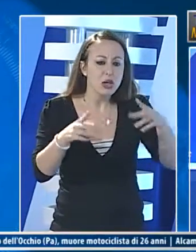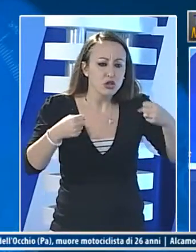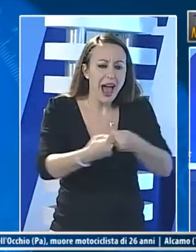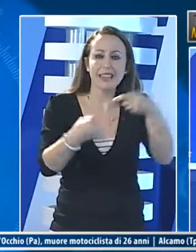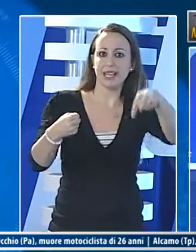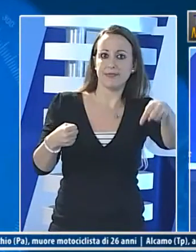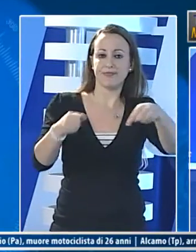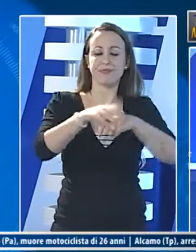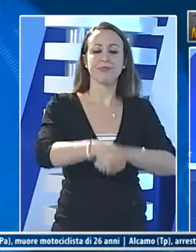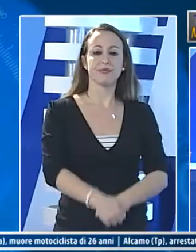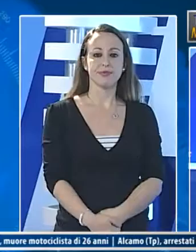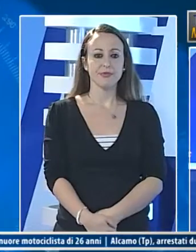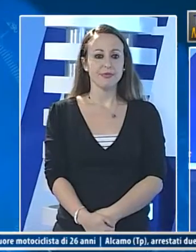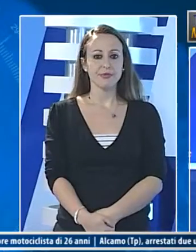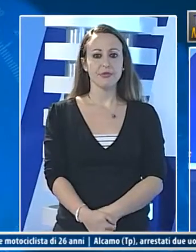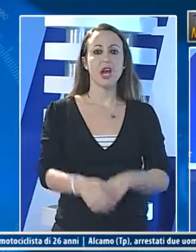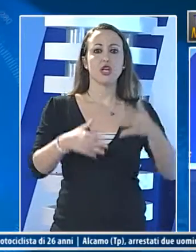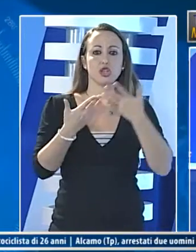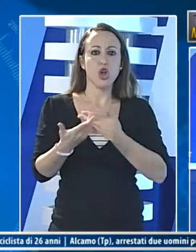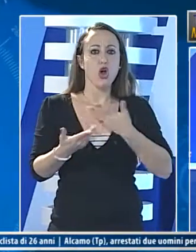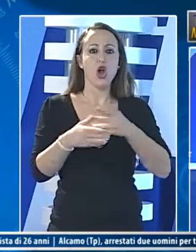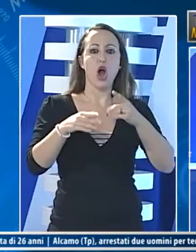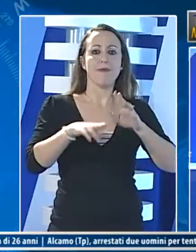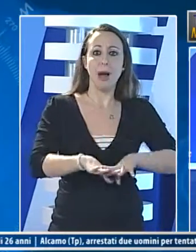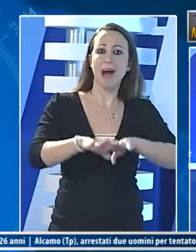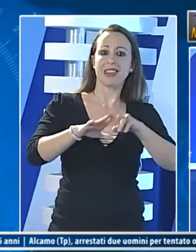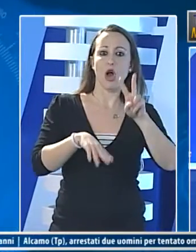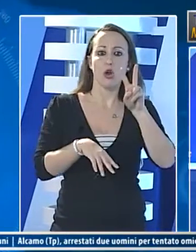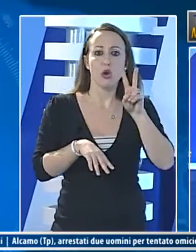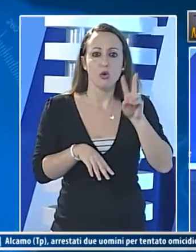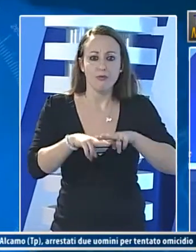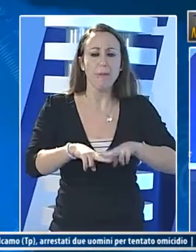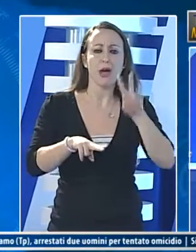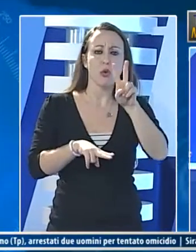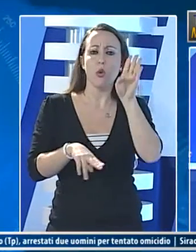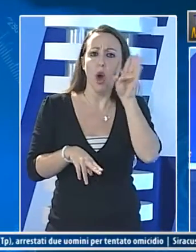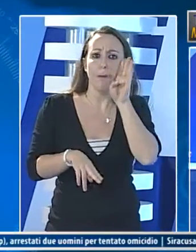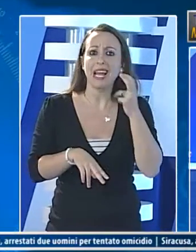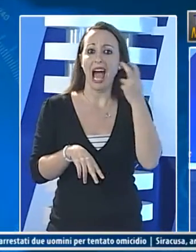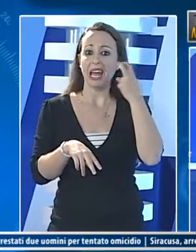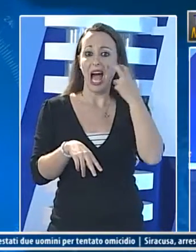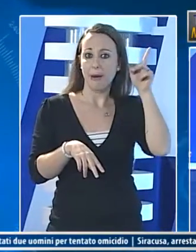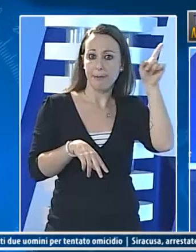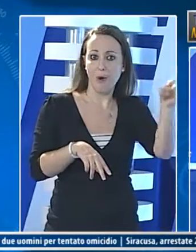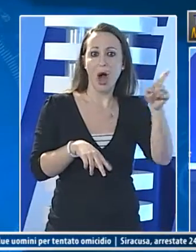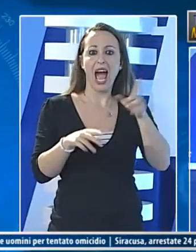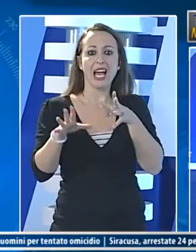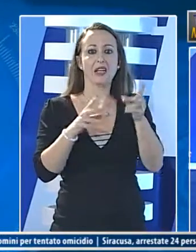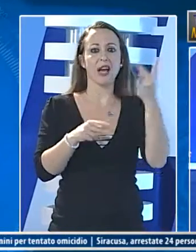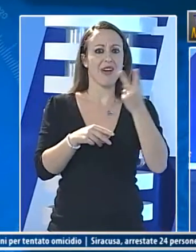siano stati coinvolti nell'incidente sono stati fermati due presunti autori del tentato